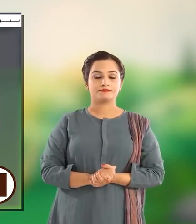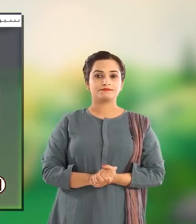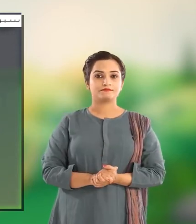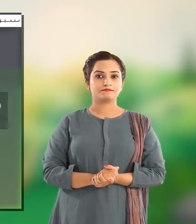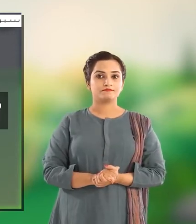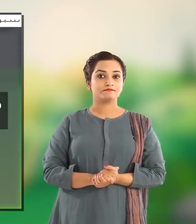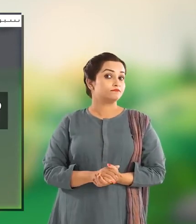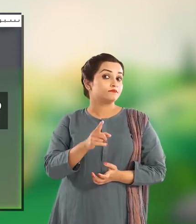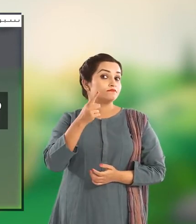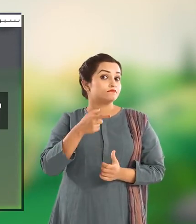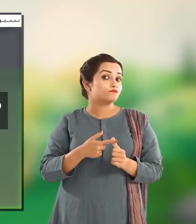How does it feel?